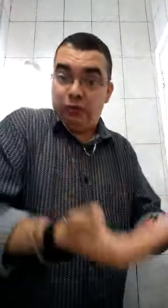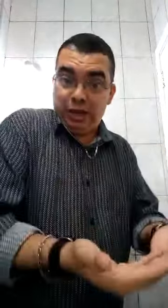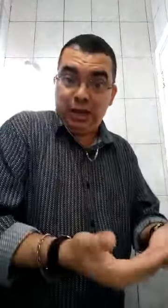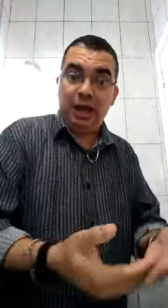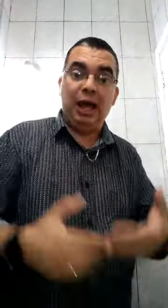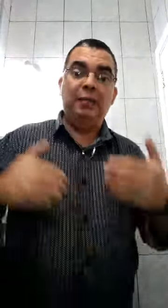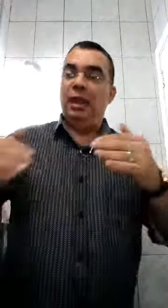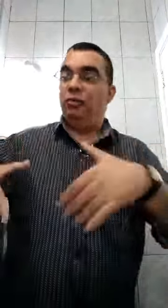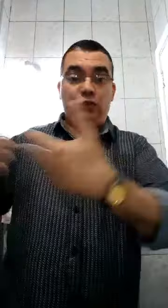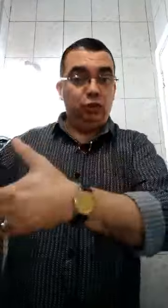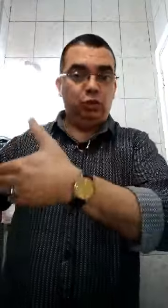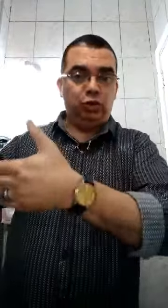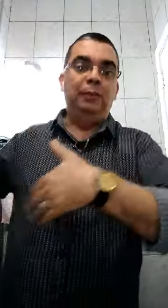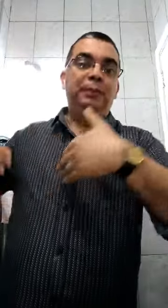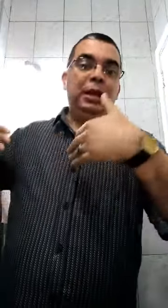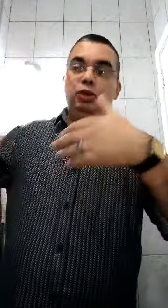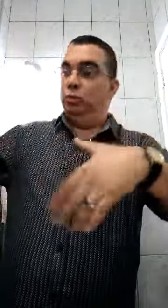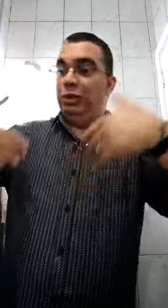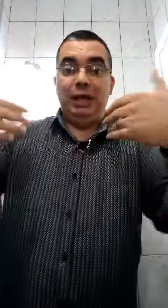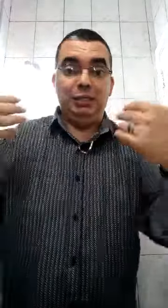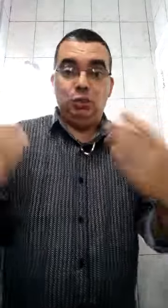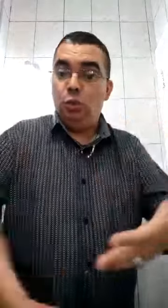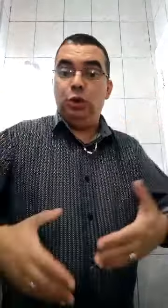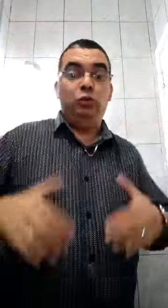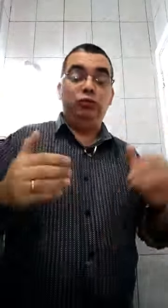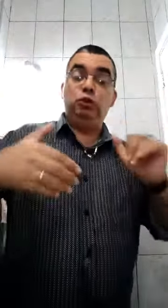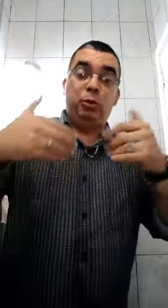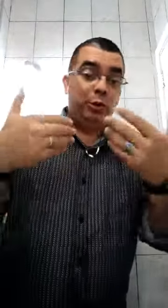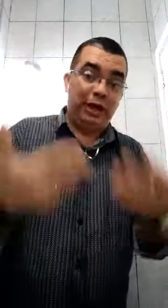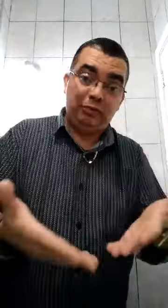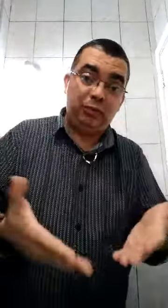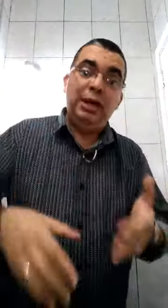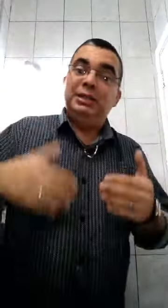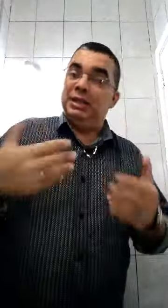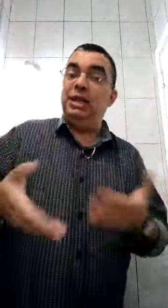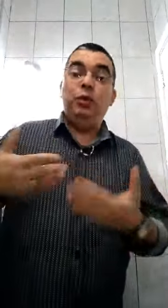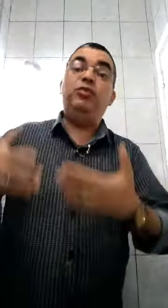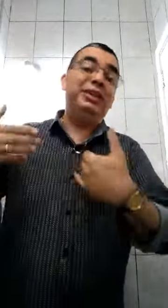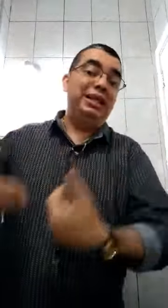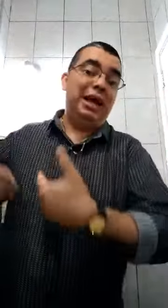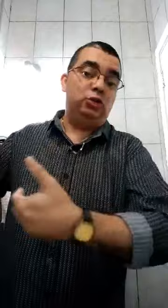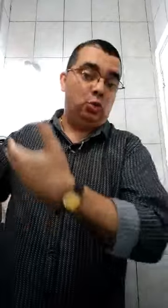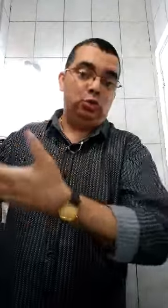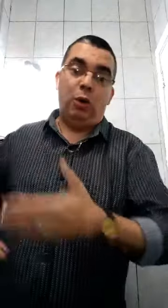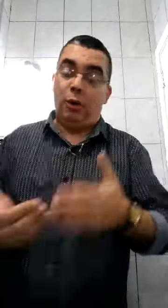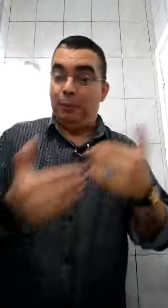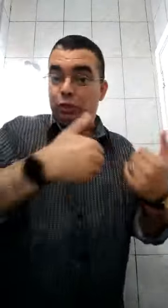ver vídeos de mulheres nuas ou vídeos pornográficos, seria uma infidelidade conjugal com a minha